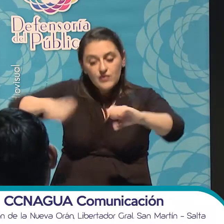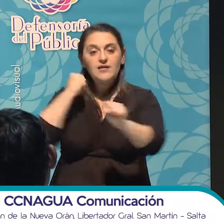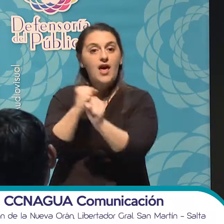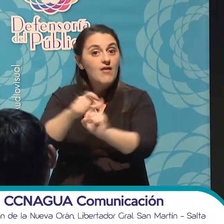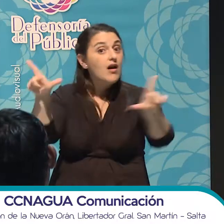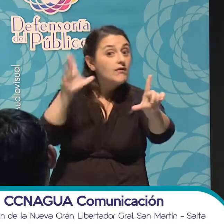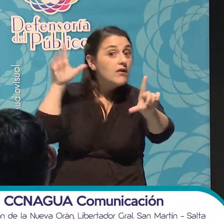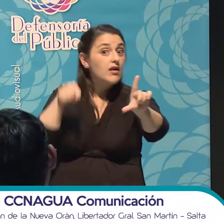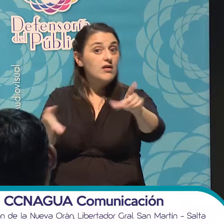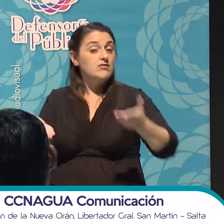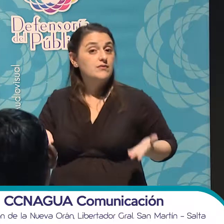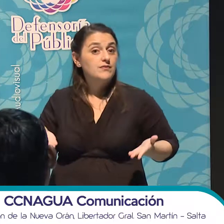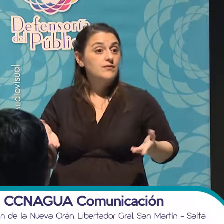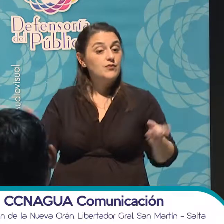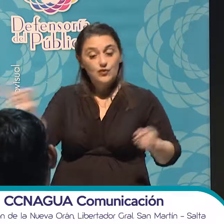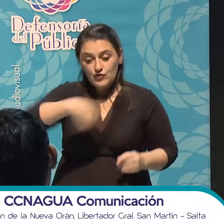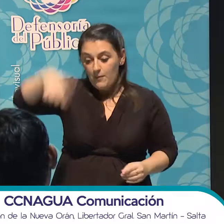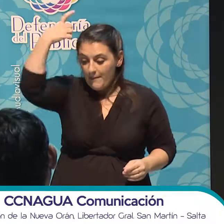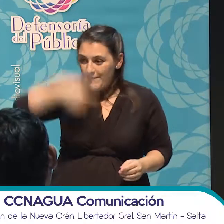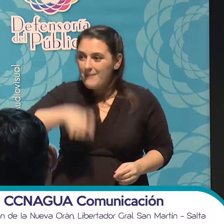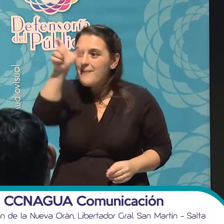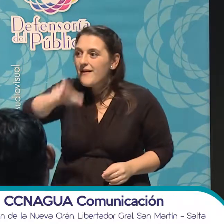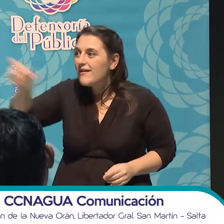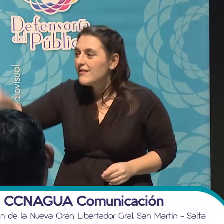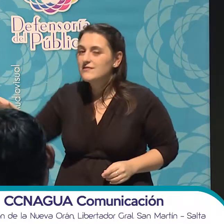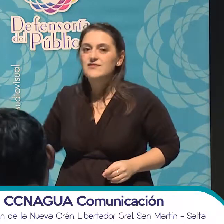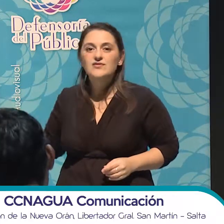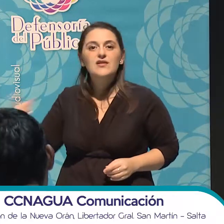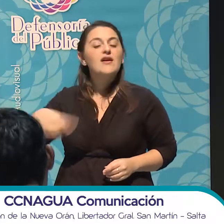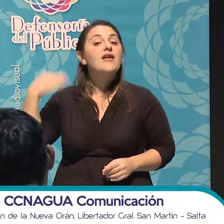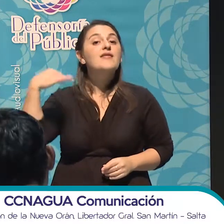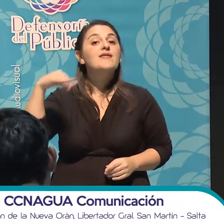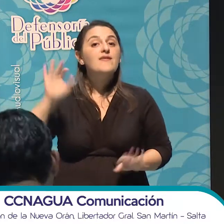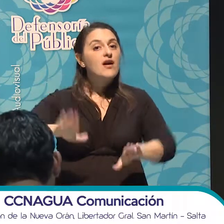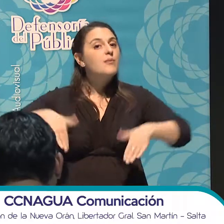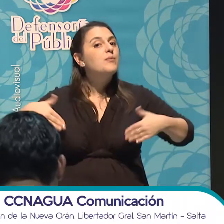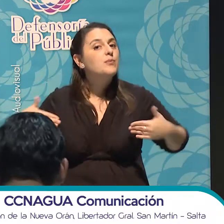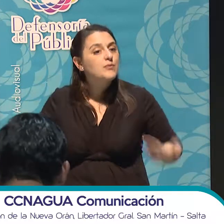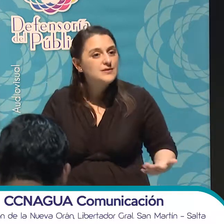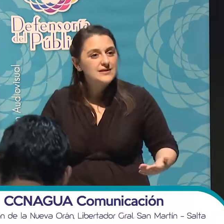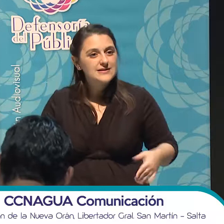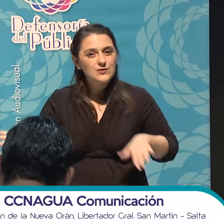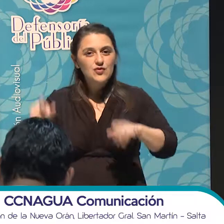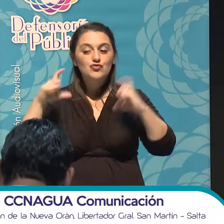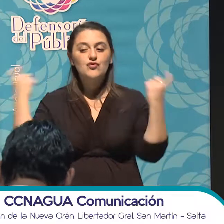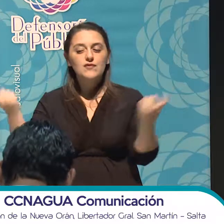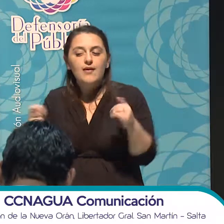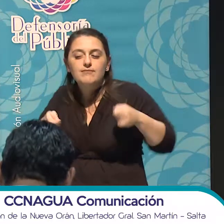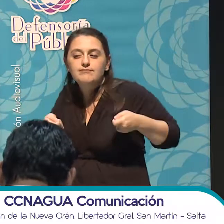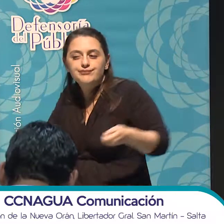medios, como personas que tenemos la gran oportunidad de incidir en la sociedad.